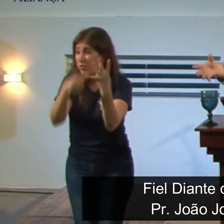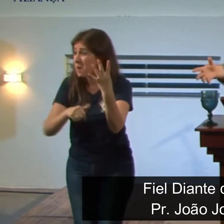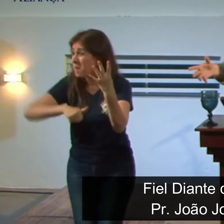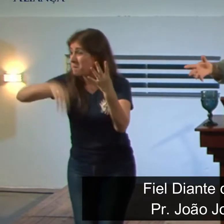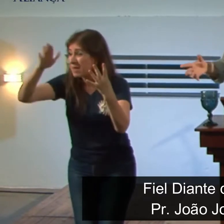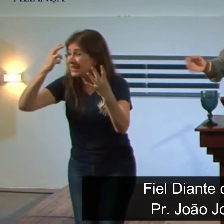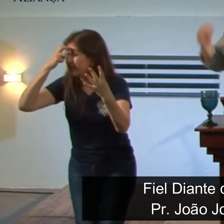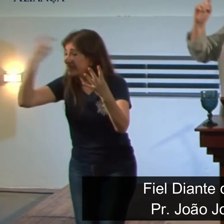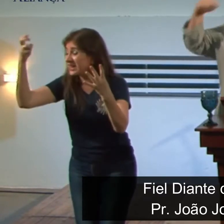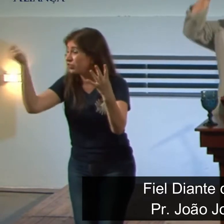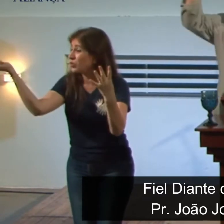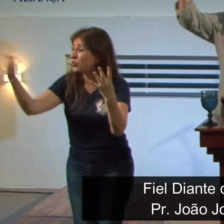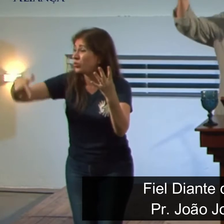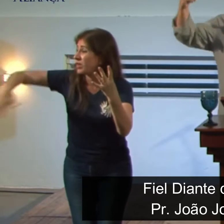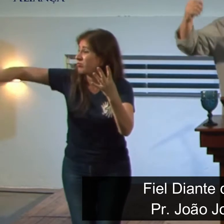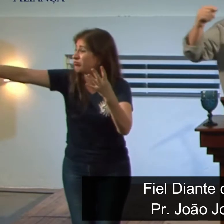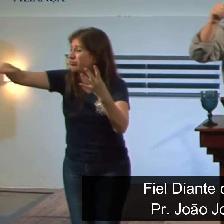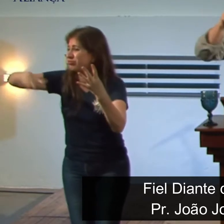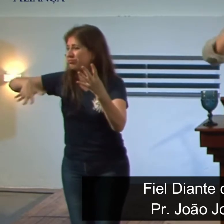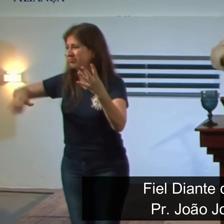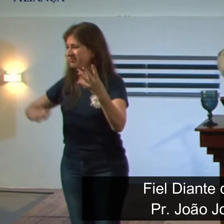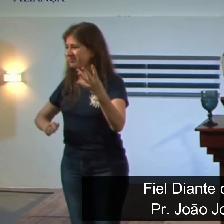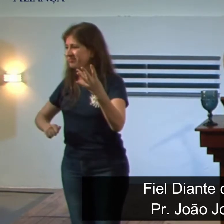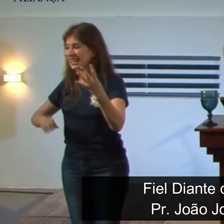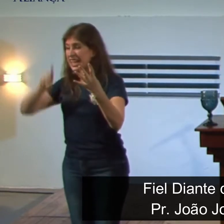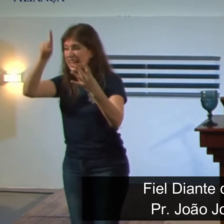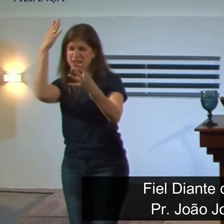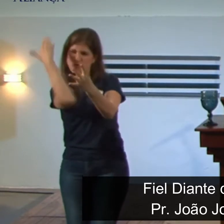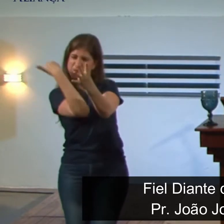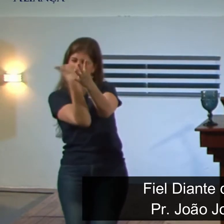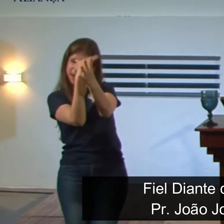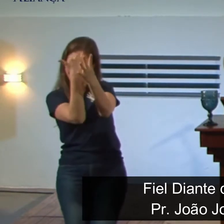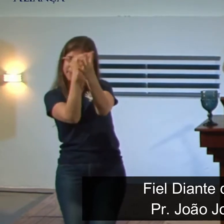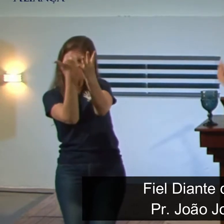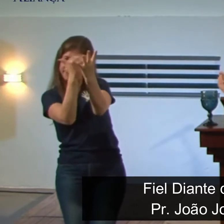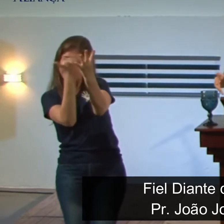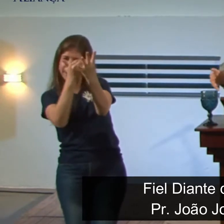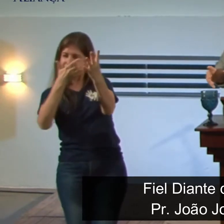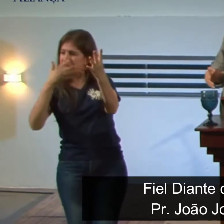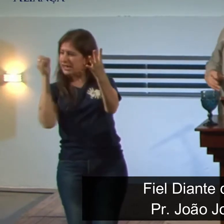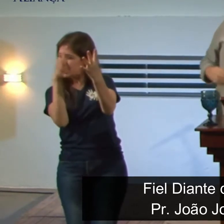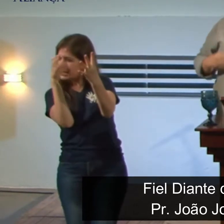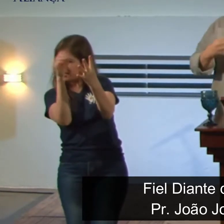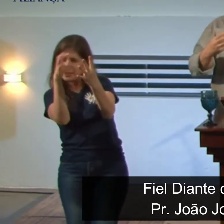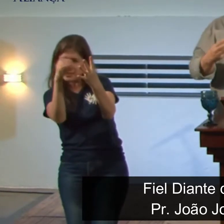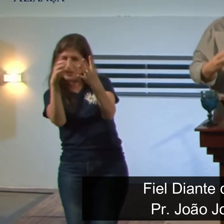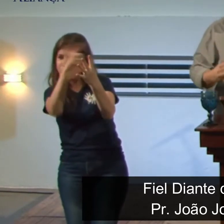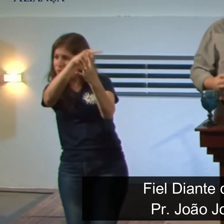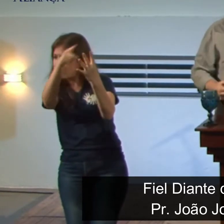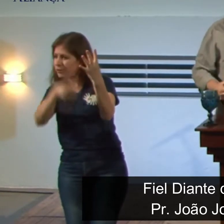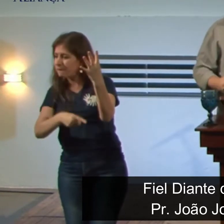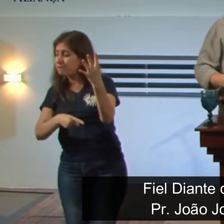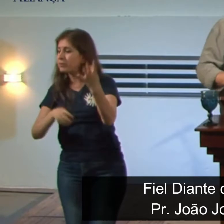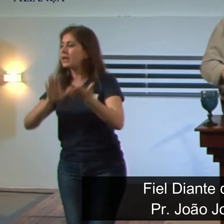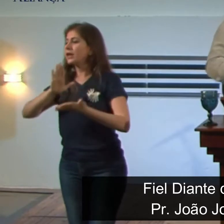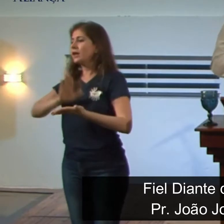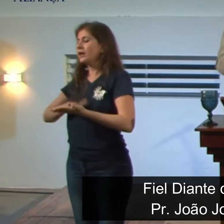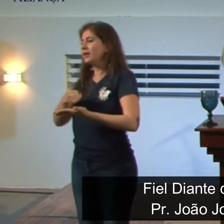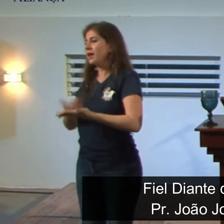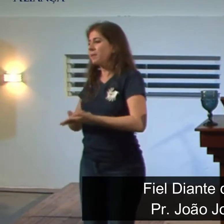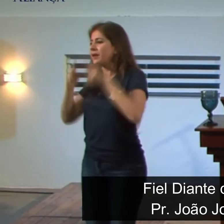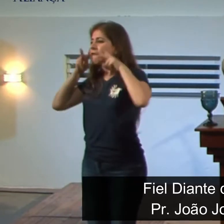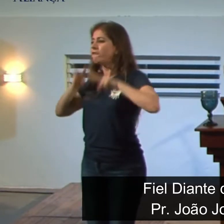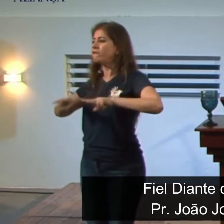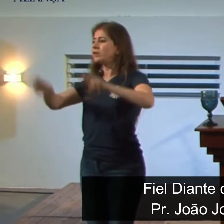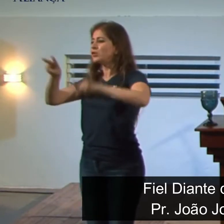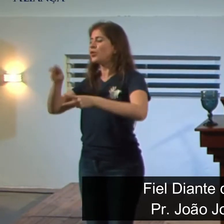todos os demais, e além disso, Deus capacitou a Daniel também para interpretar visões